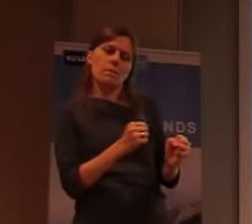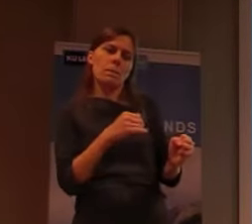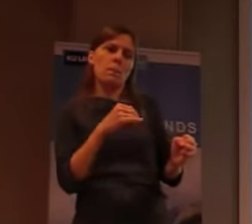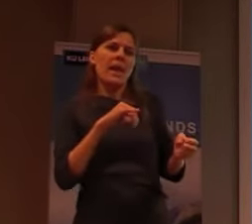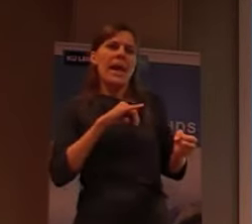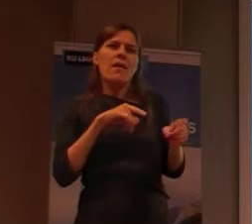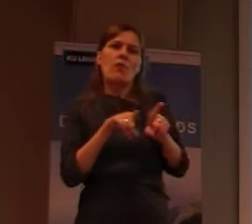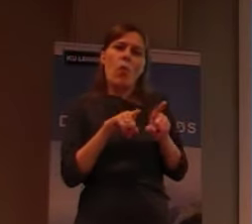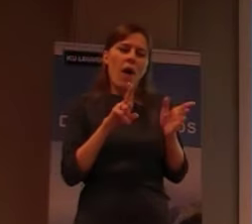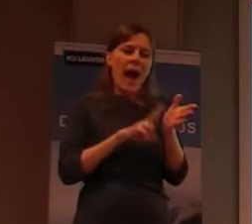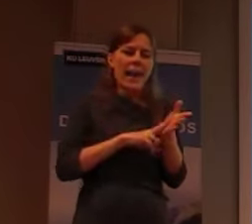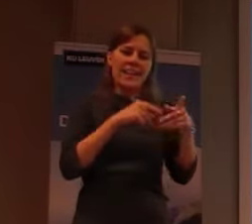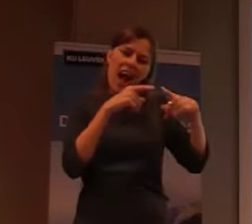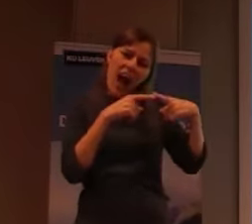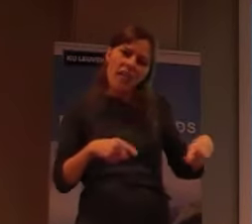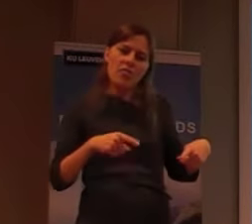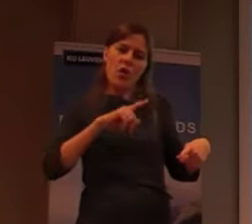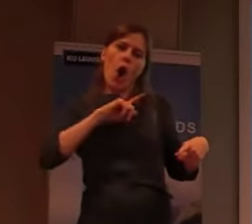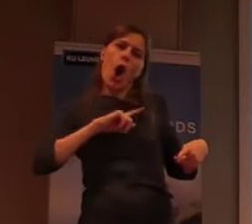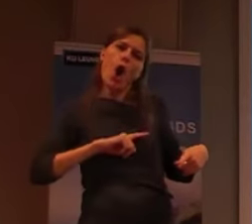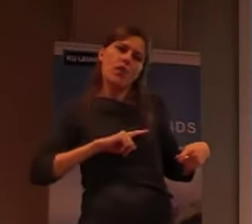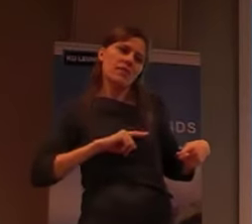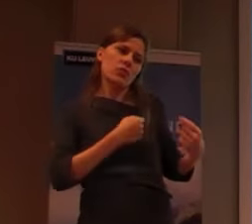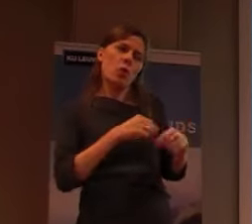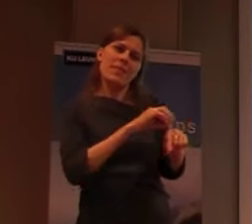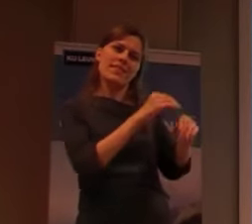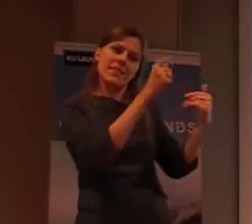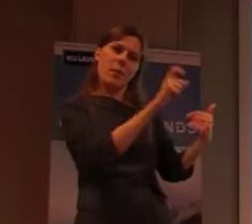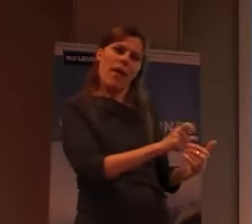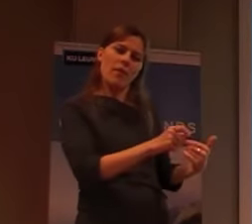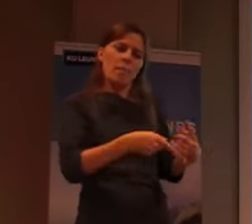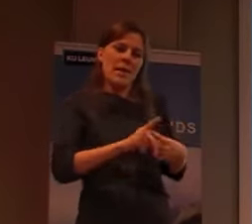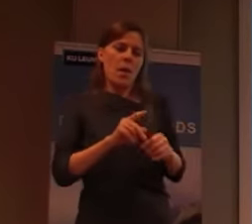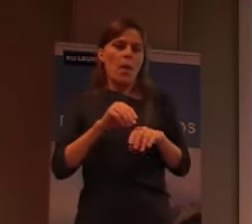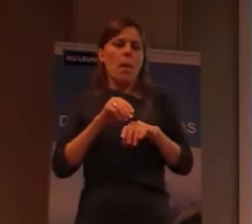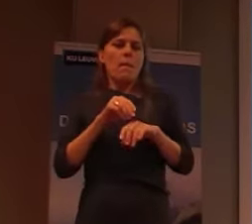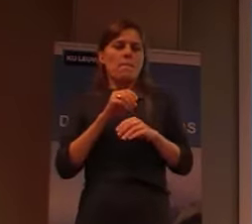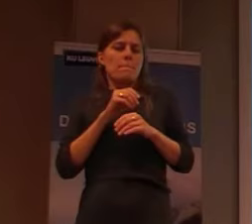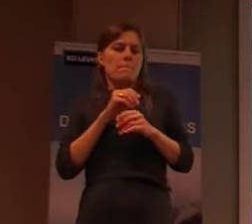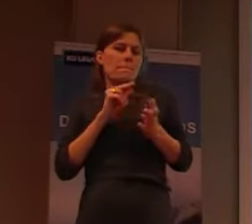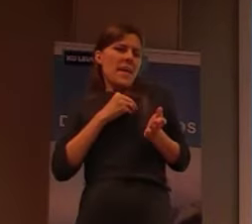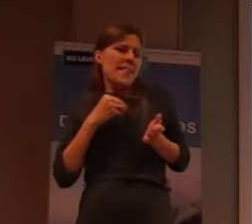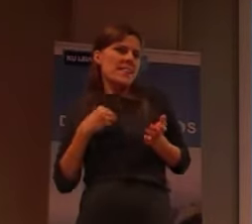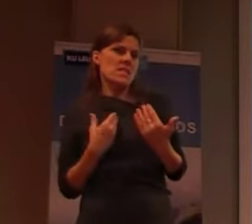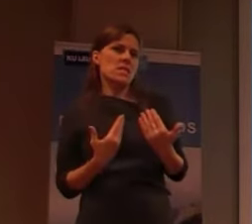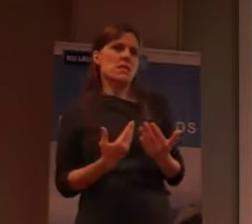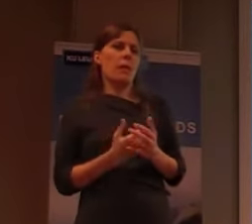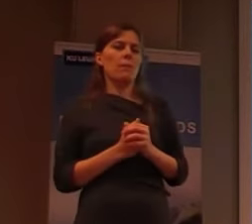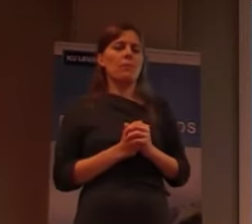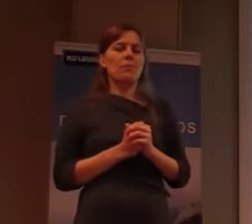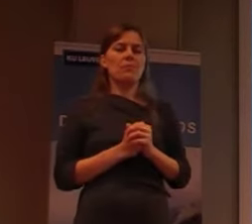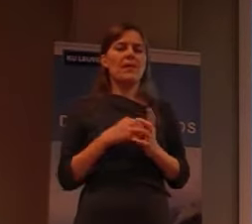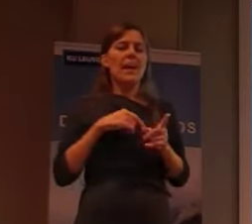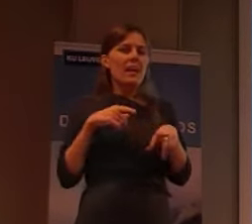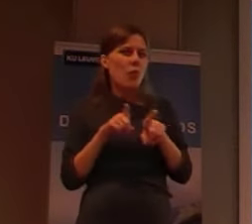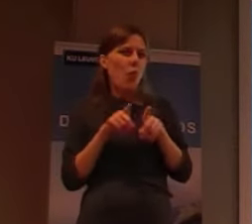anders, dan de verhouding, van, dat patiënten, die was in de hand. En dus, zij, hadden ook, een andere